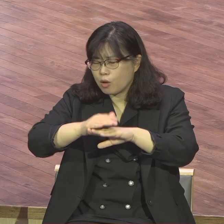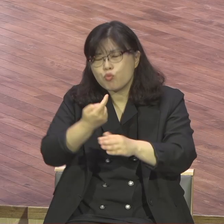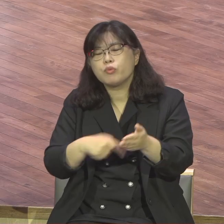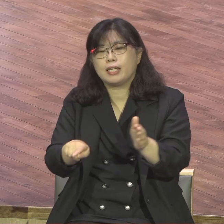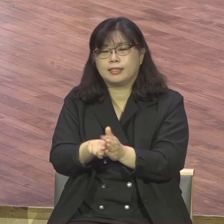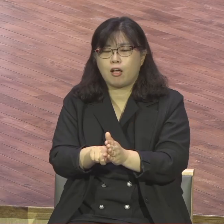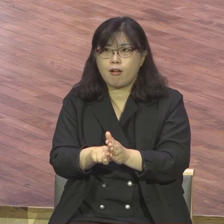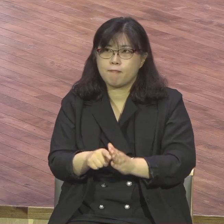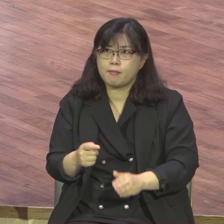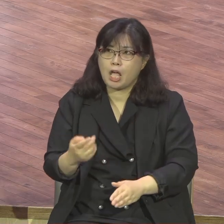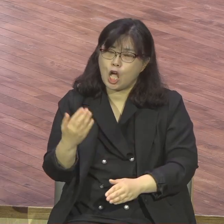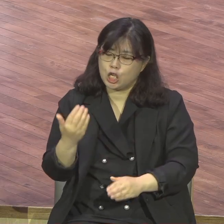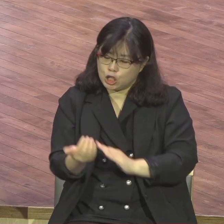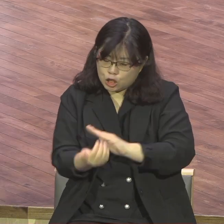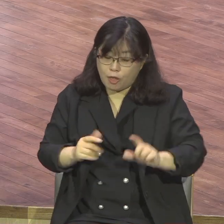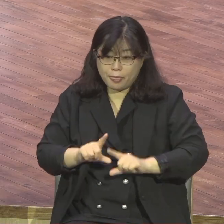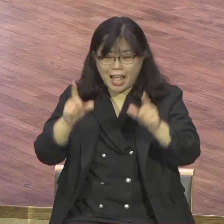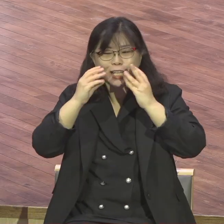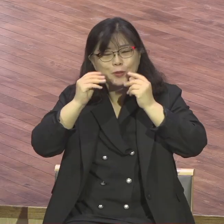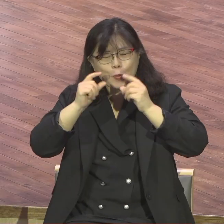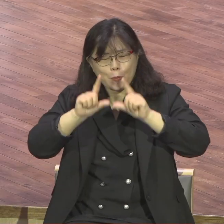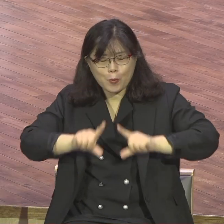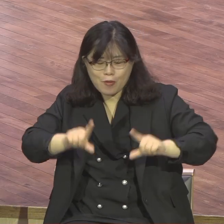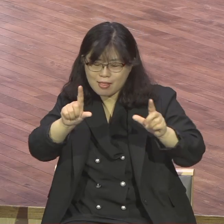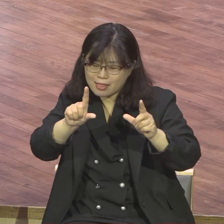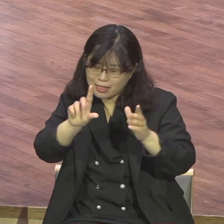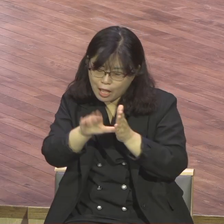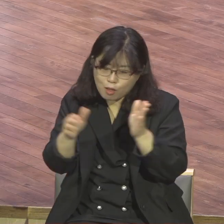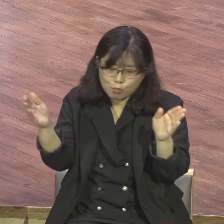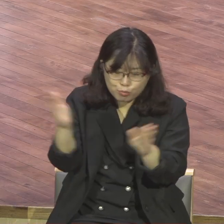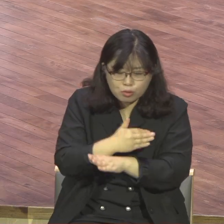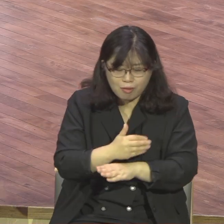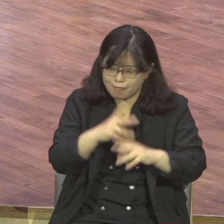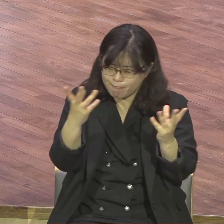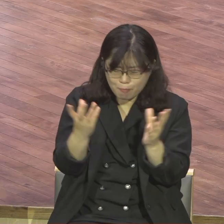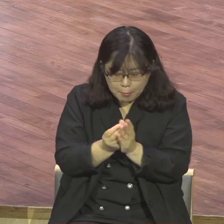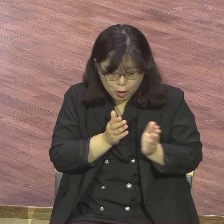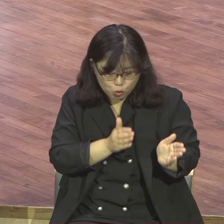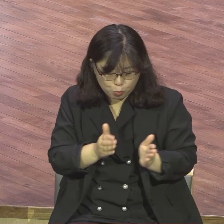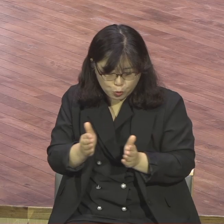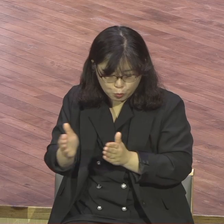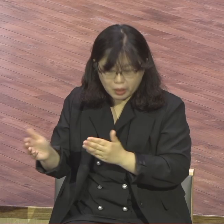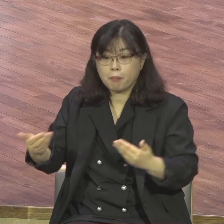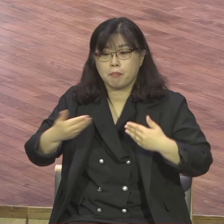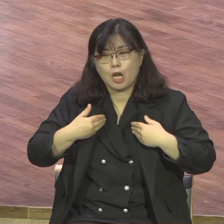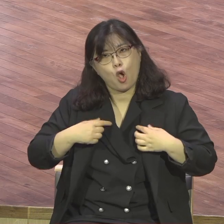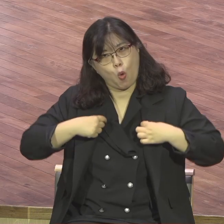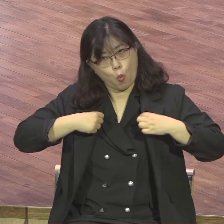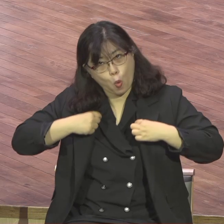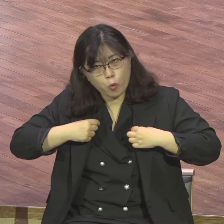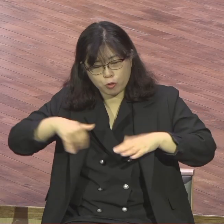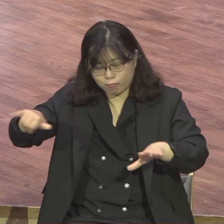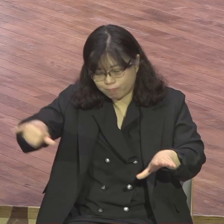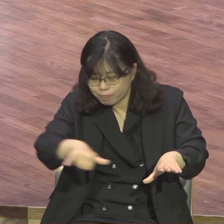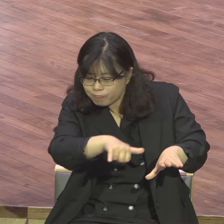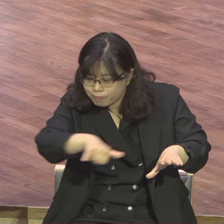일찍이 모든 것 다 정리해서 흘레불떡 하지 말고 토요일을 다 준비해서 주일을 준비하는 게